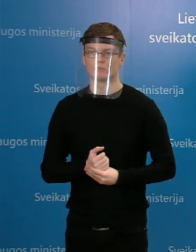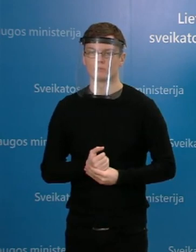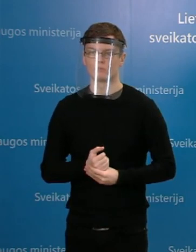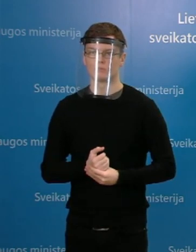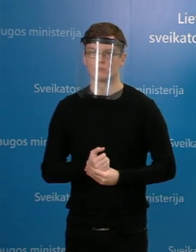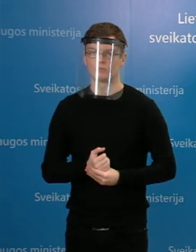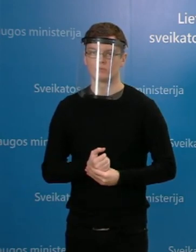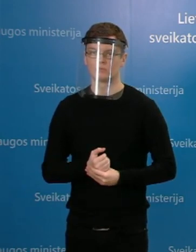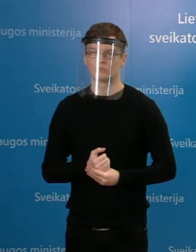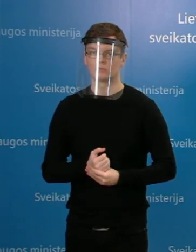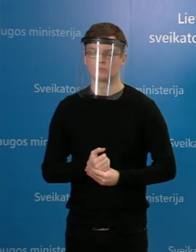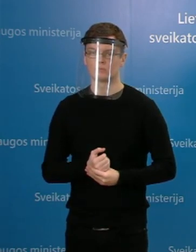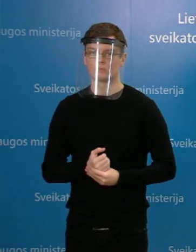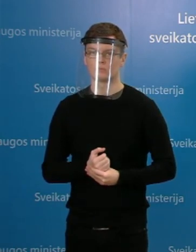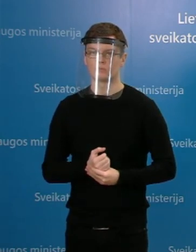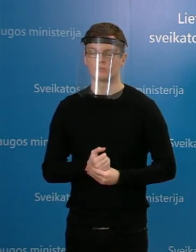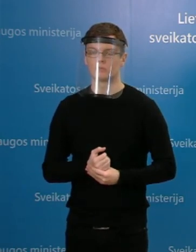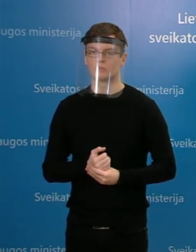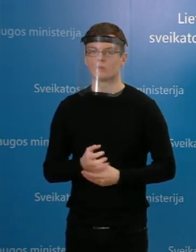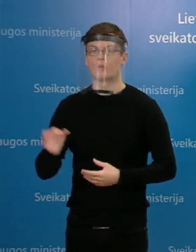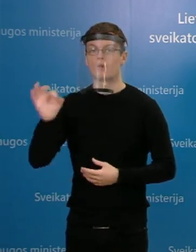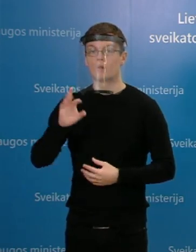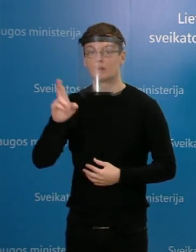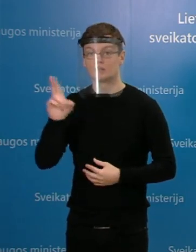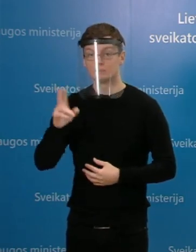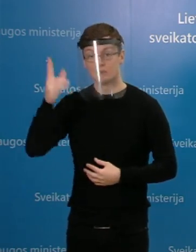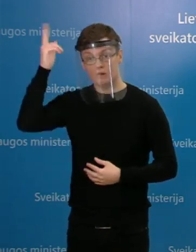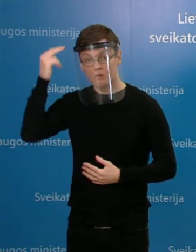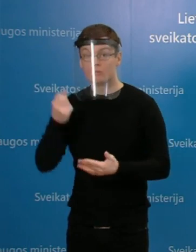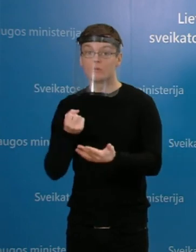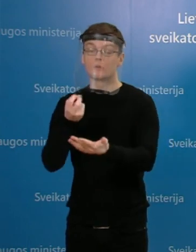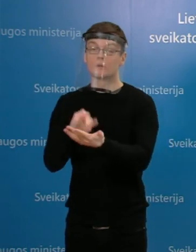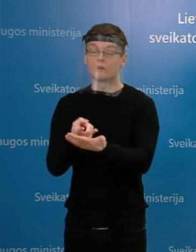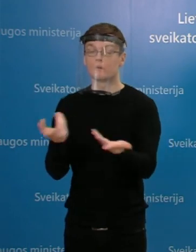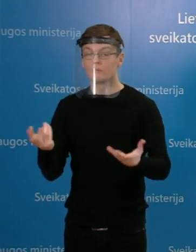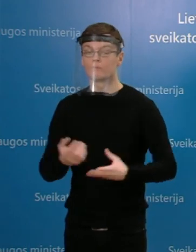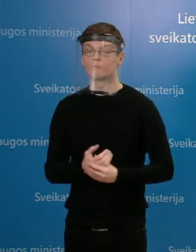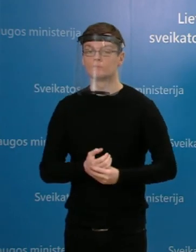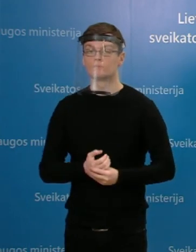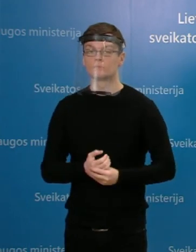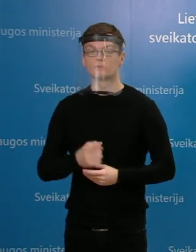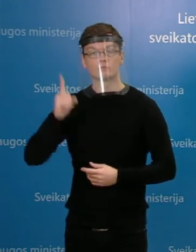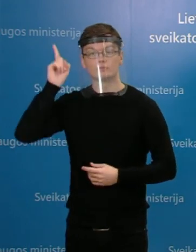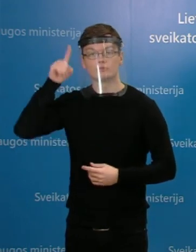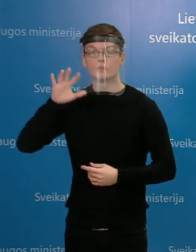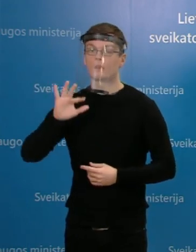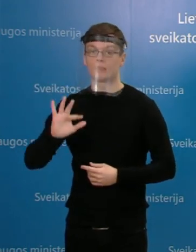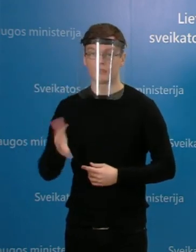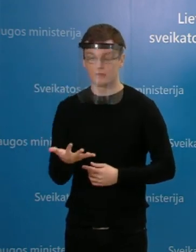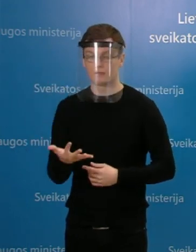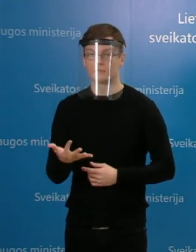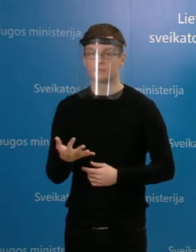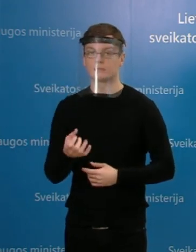Kalbant apie Respublikinę Kauno ligoninę, tai jau yra žinoma, kad ketvirtą